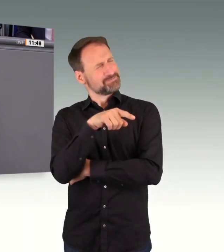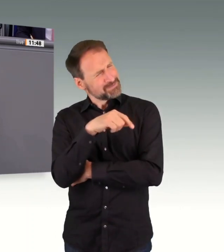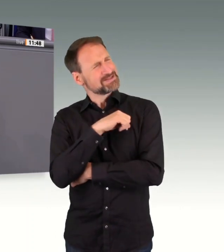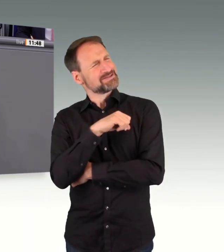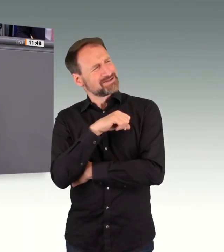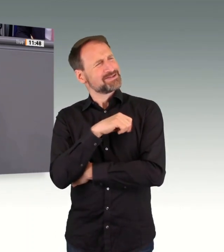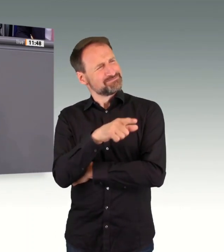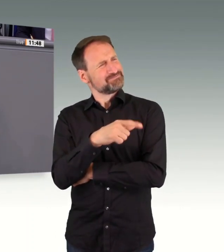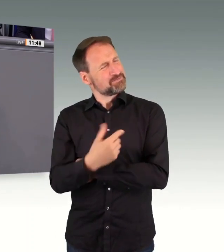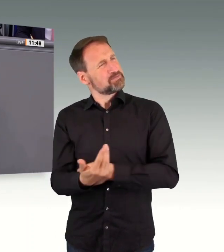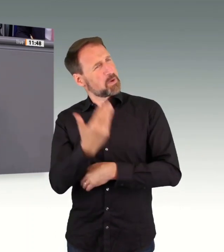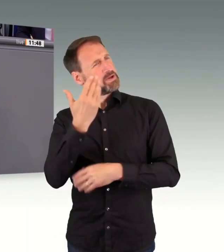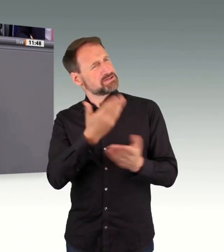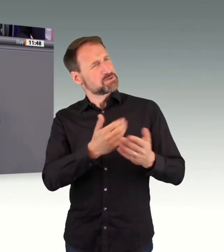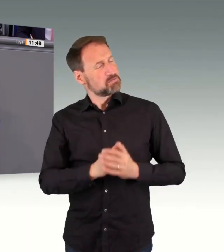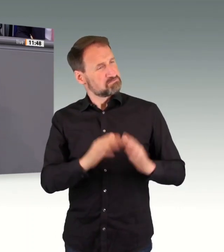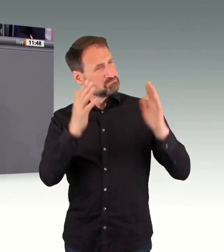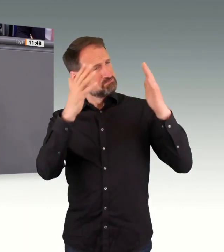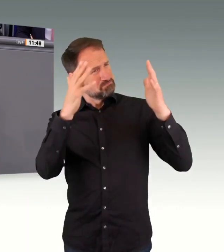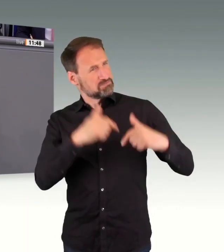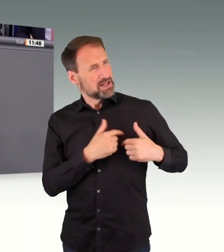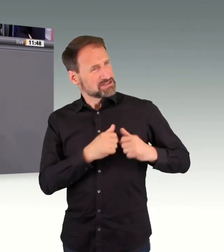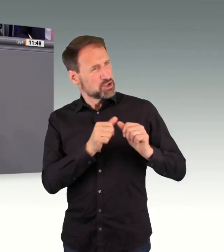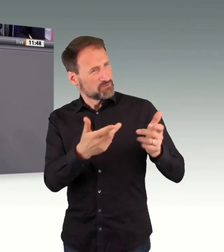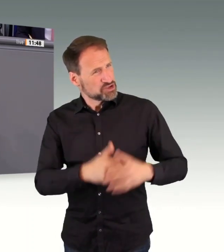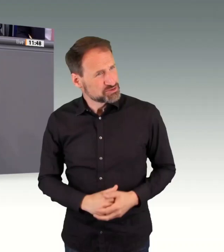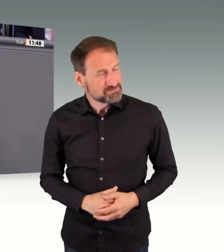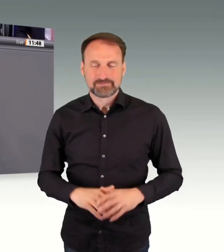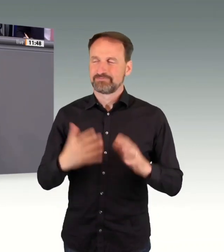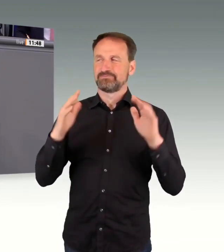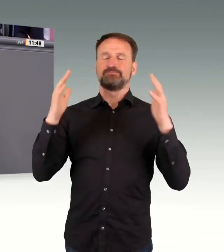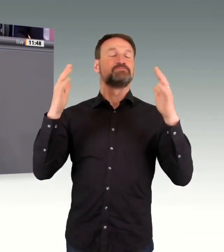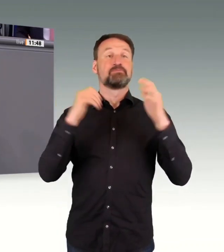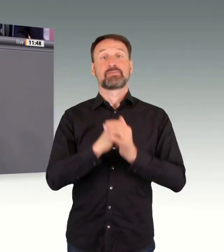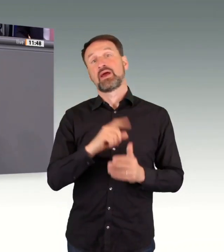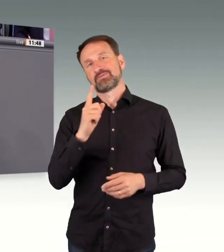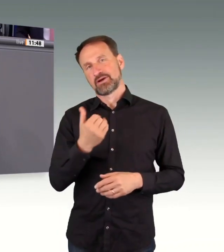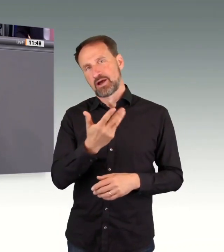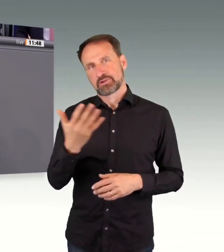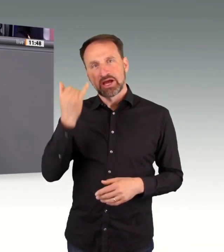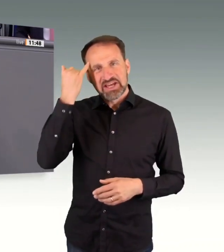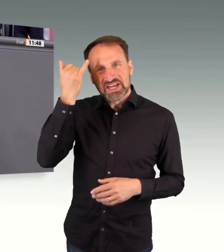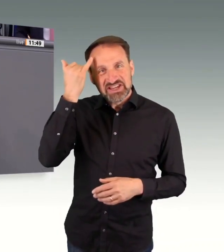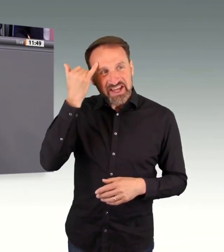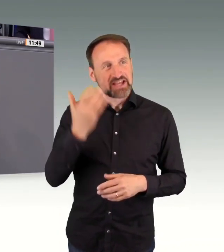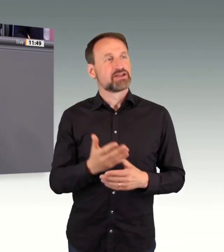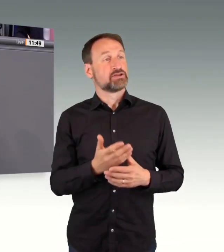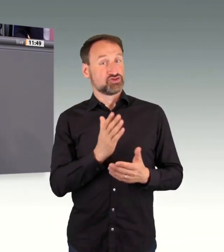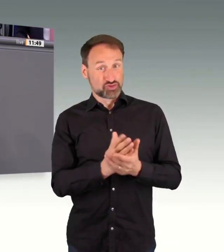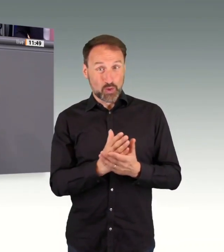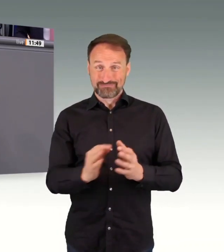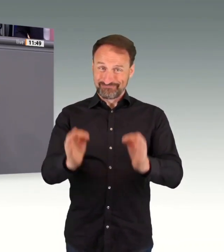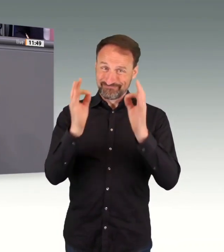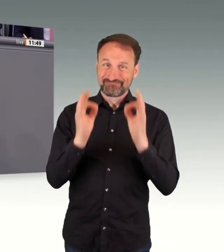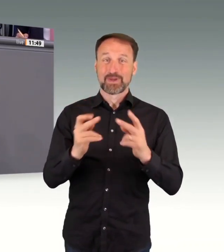Ein paar gute Ideen, liebe Kolleginnen und Kollegen, machen aber noch kein schlüssiges Konzept. Manches müssen Sie da auch noch in den